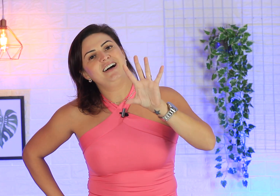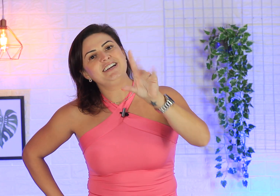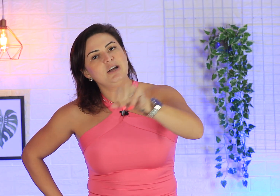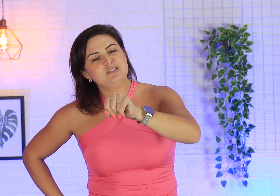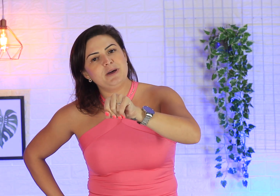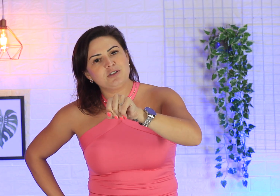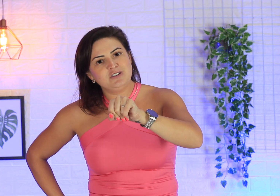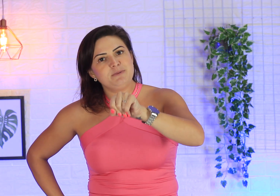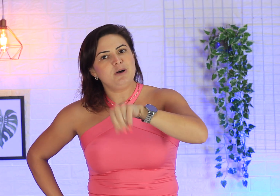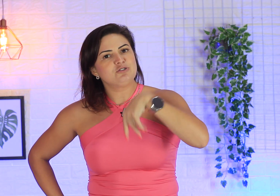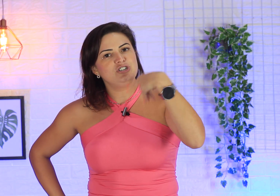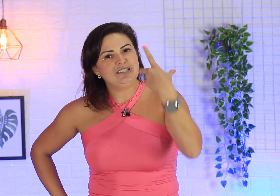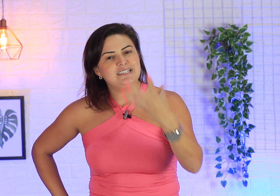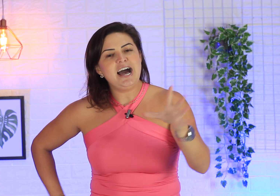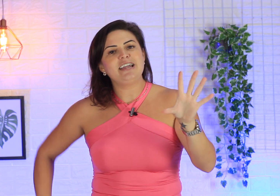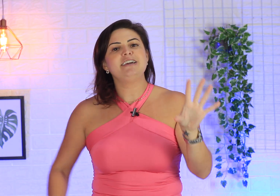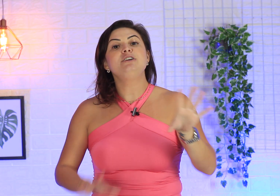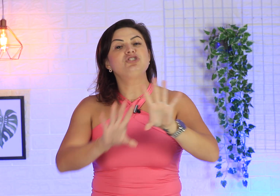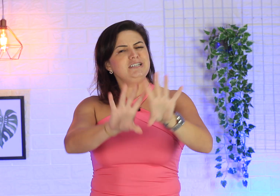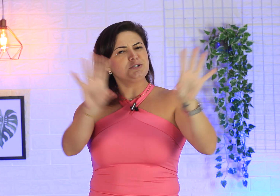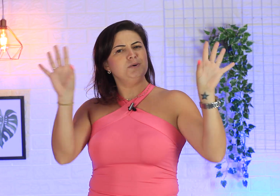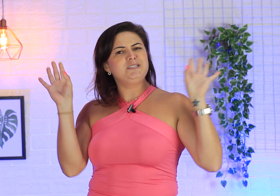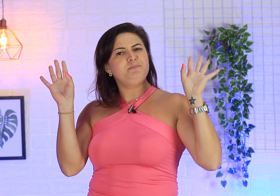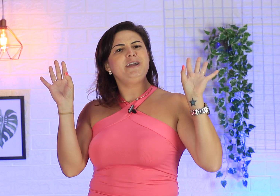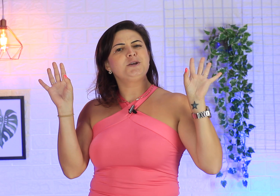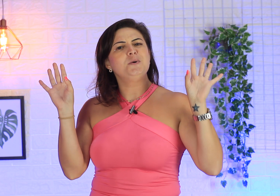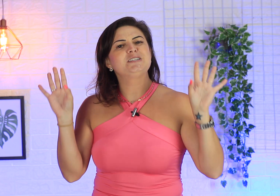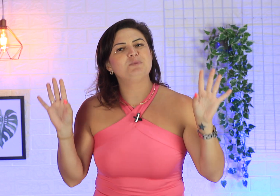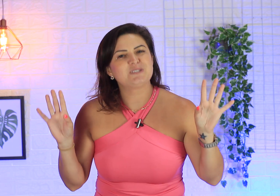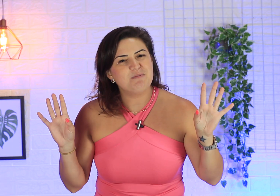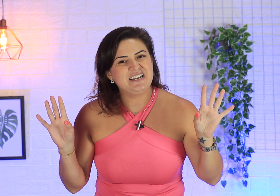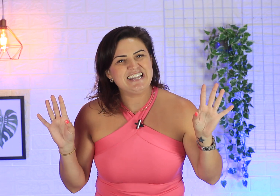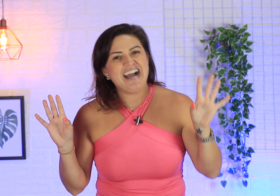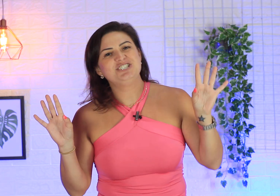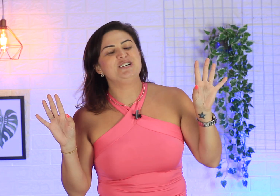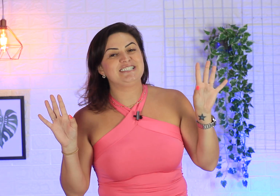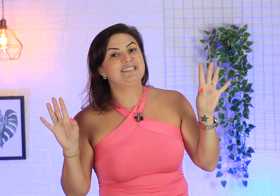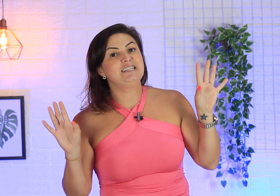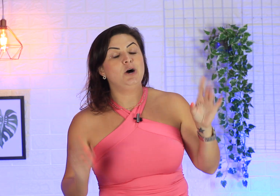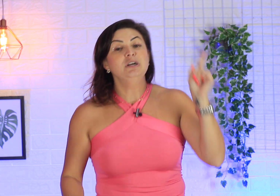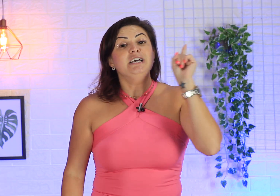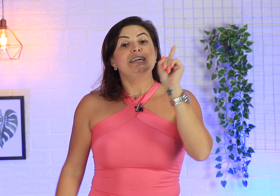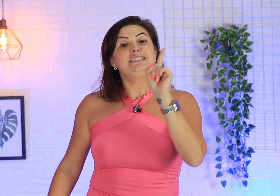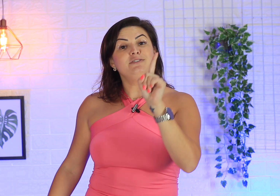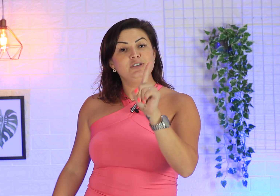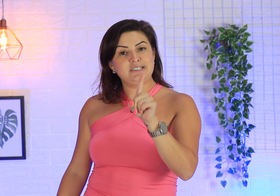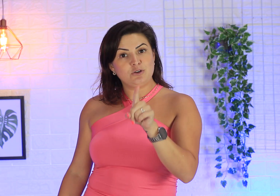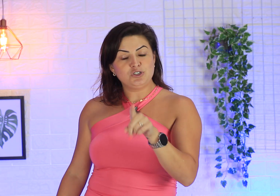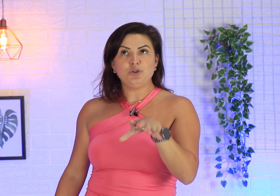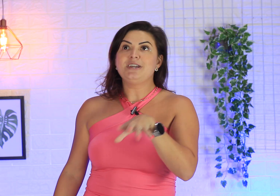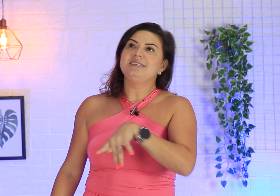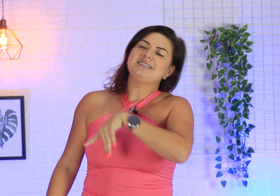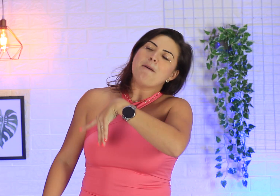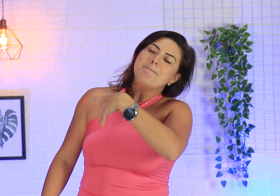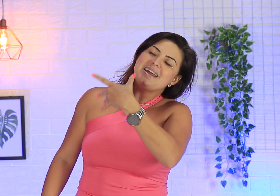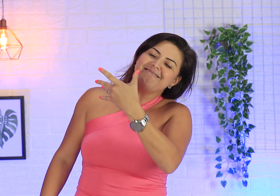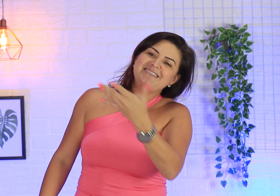Então, espero que você possa utilizar aí. Utilize com respeito e com responsabilidade esse sinal. E se você gostou e quiser aprender